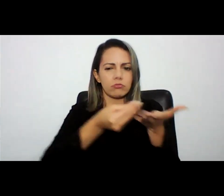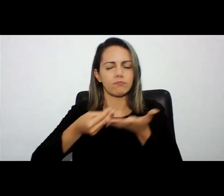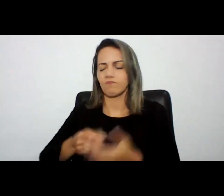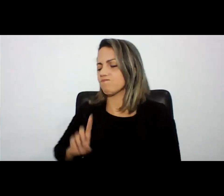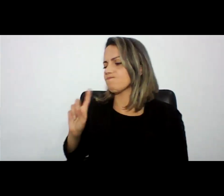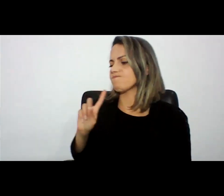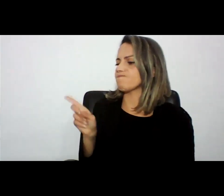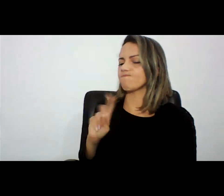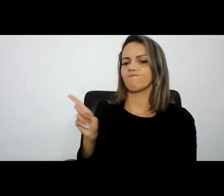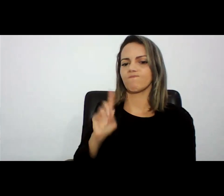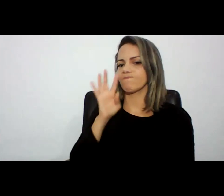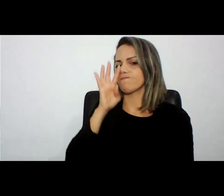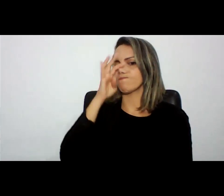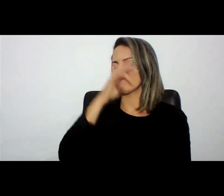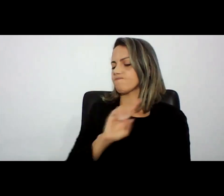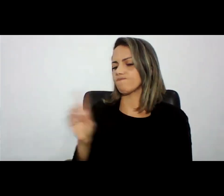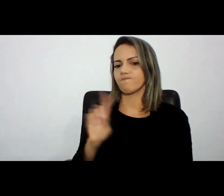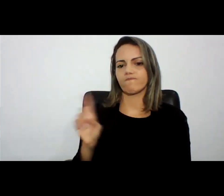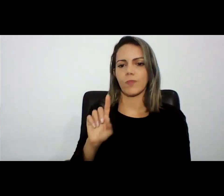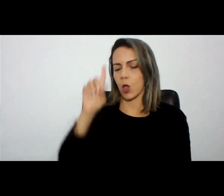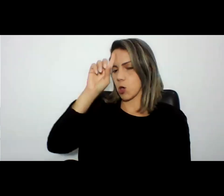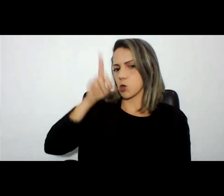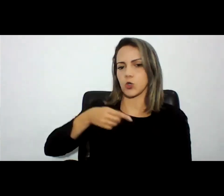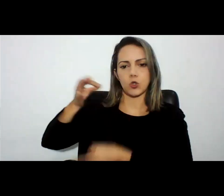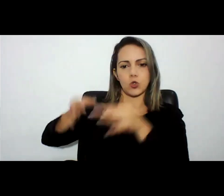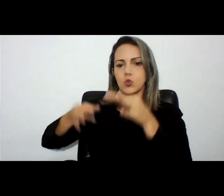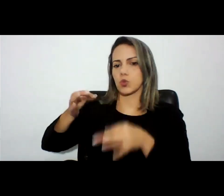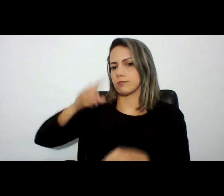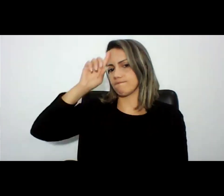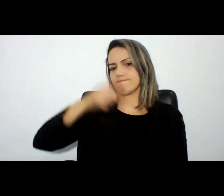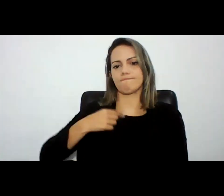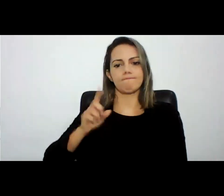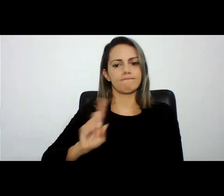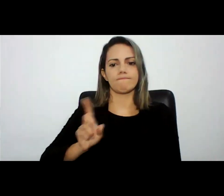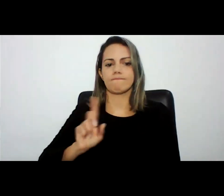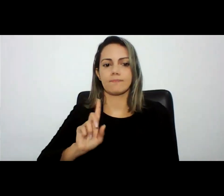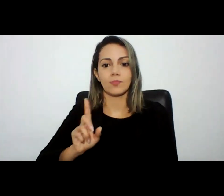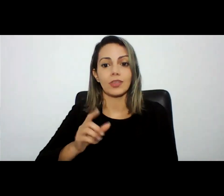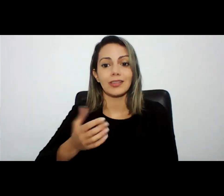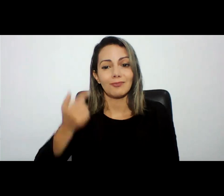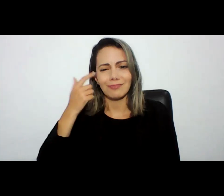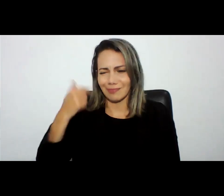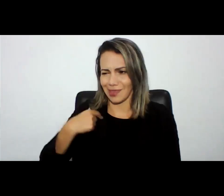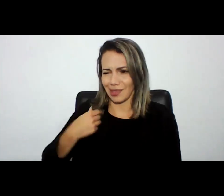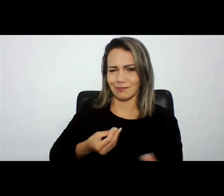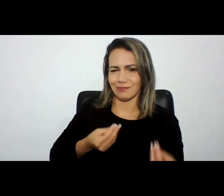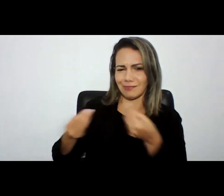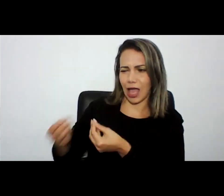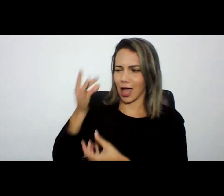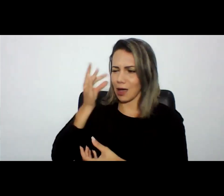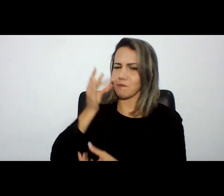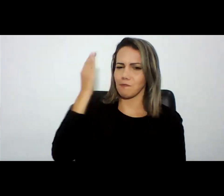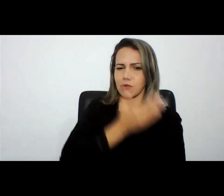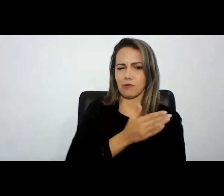dele entendeu que a ordem do juiz ultrapassou o que era adequado e necessário então ele não entendia que devia fornecer aquilo porque